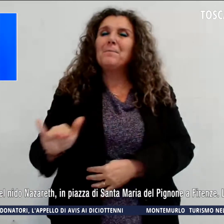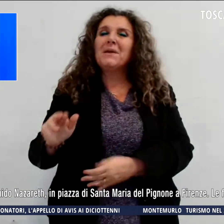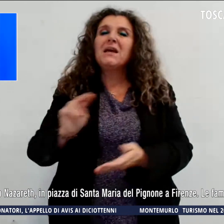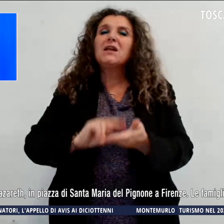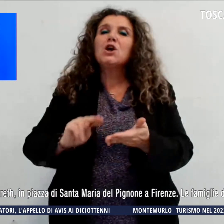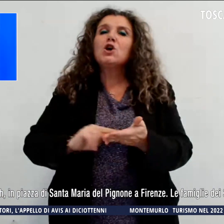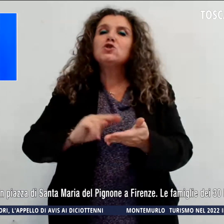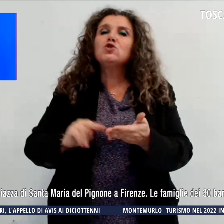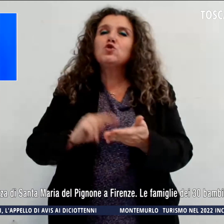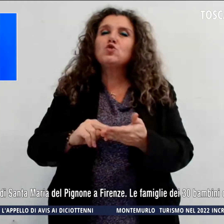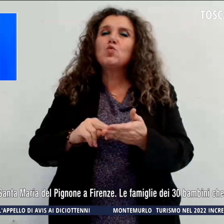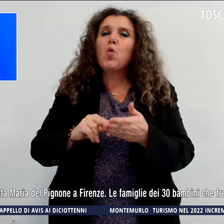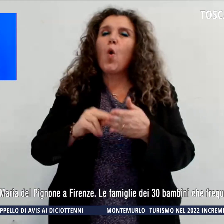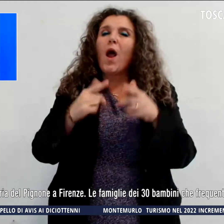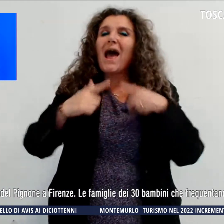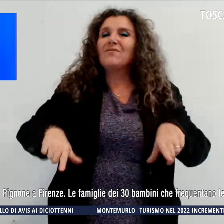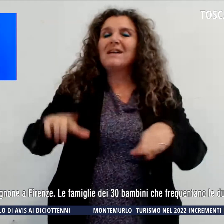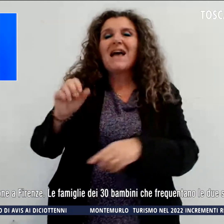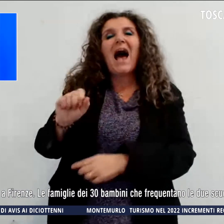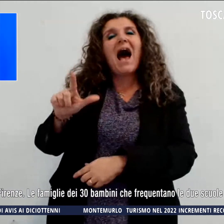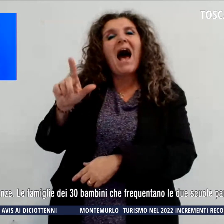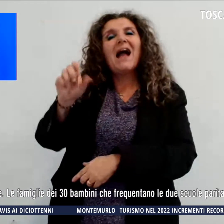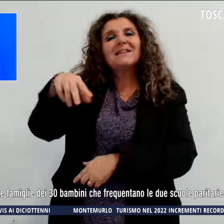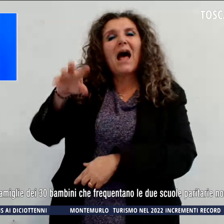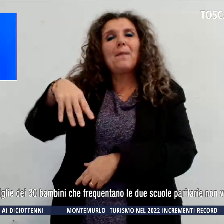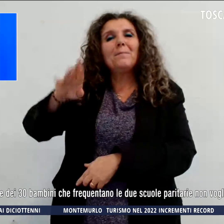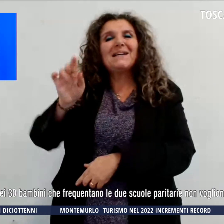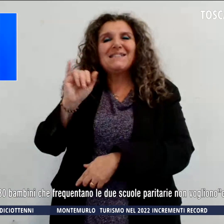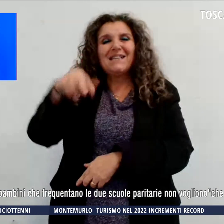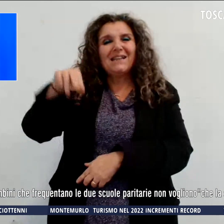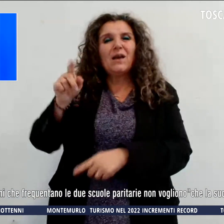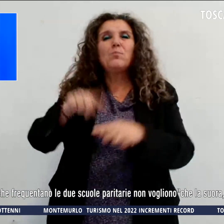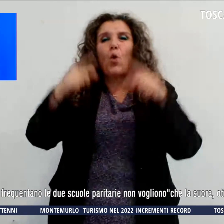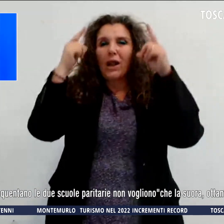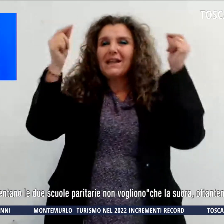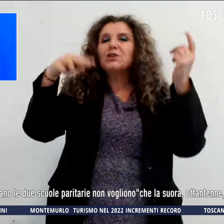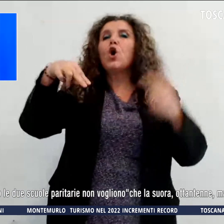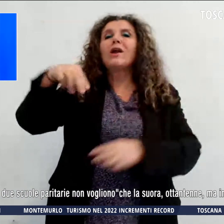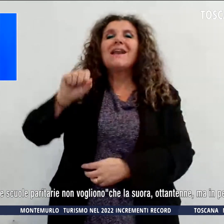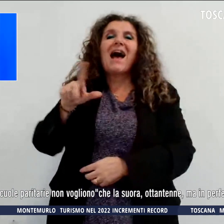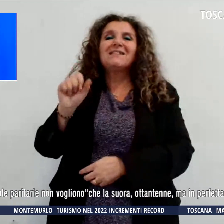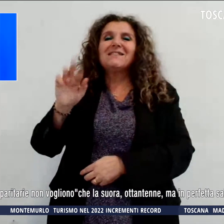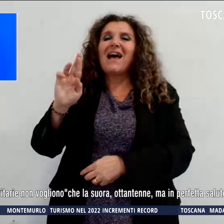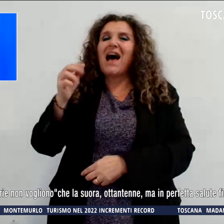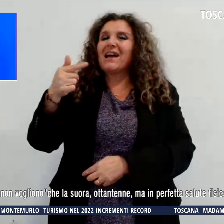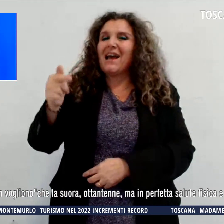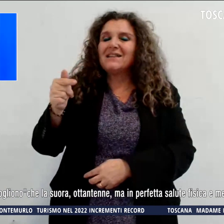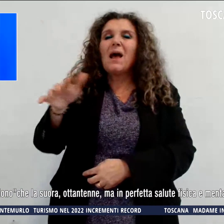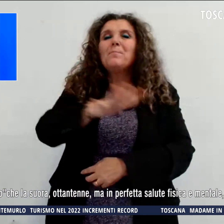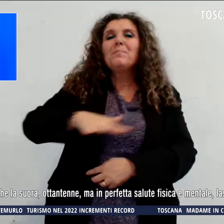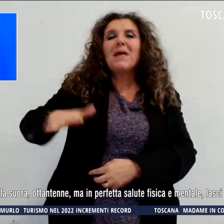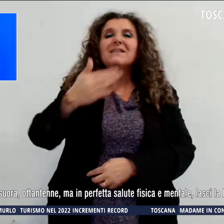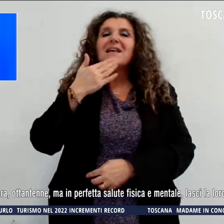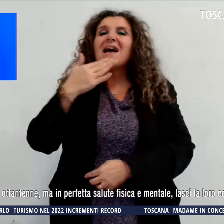'infanzia Alda Mazzini e del nido Nazareth in piazza di Santa Maria del Pignone a